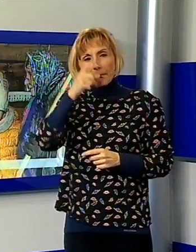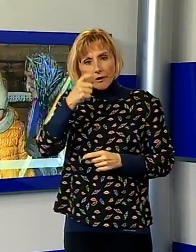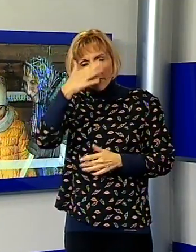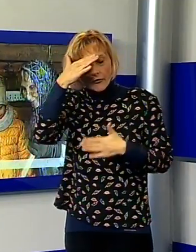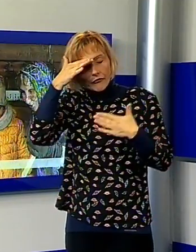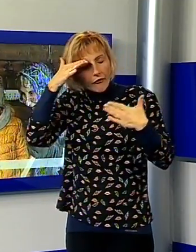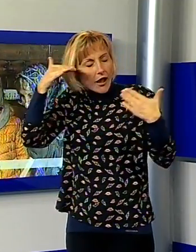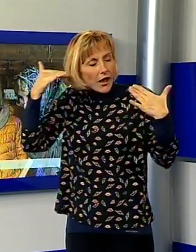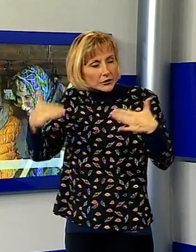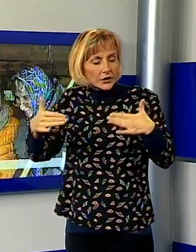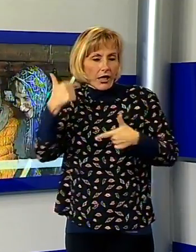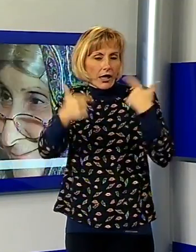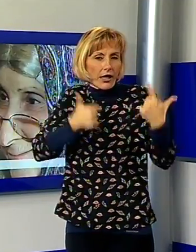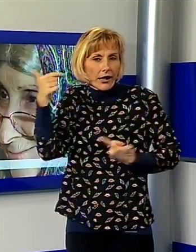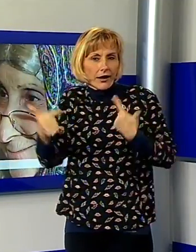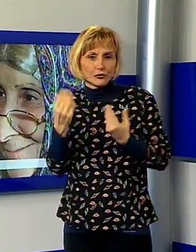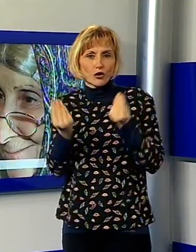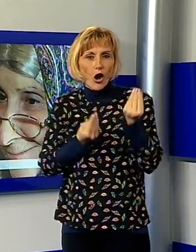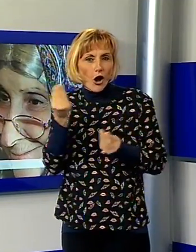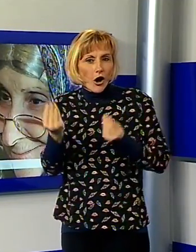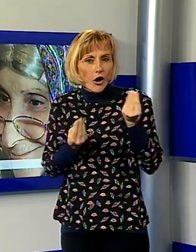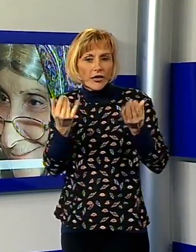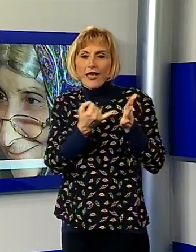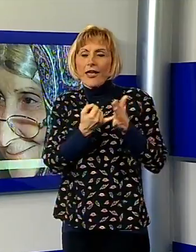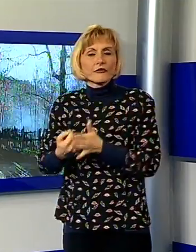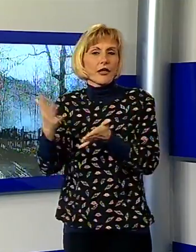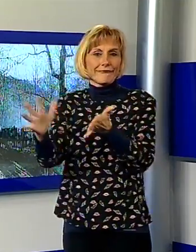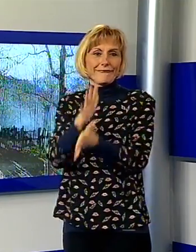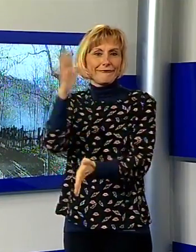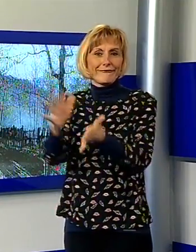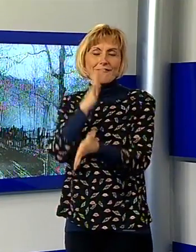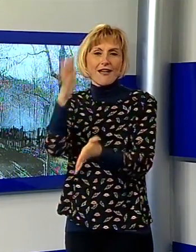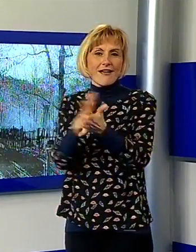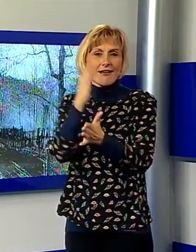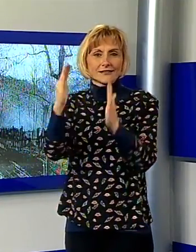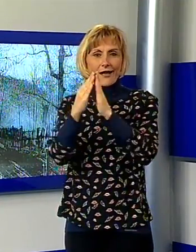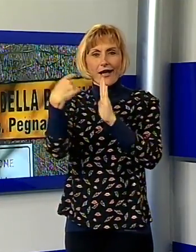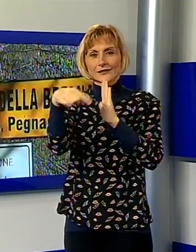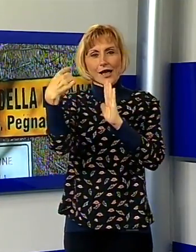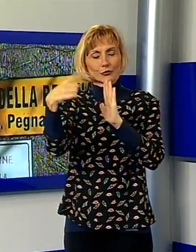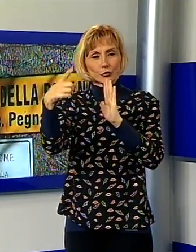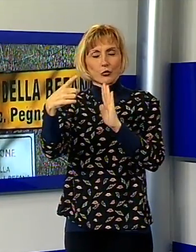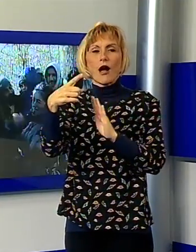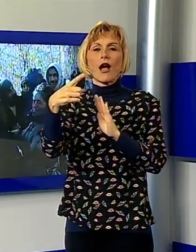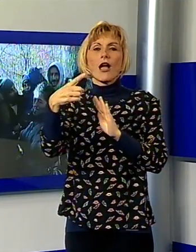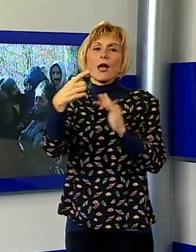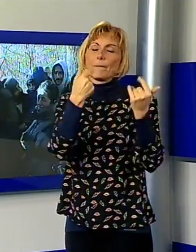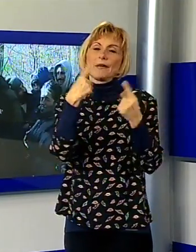Befana come al solito ha salutato tutti con una festa presso la sua casina ufficiale a Pegnana sulla montagna barghigiana. Il 6